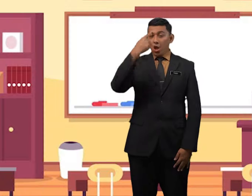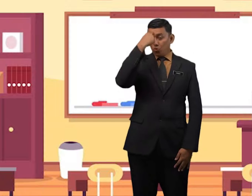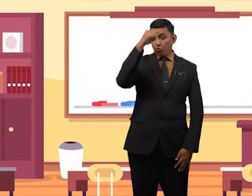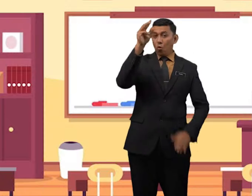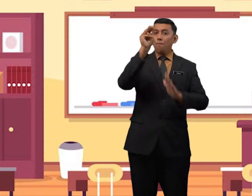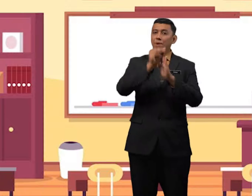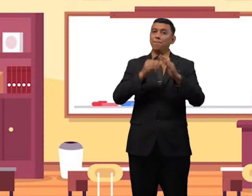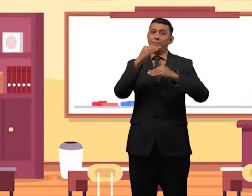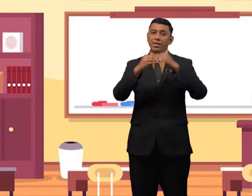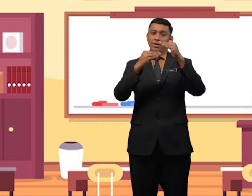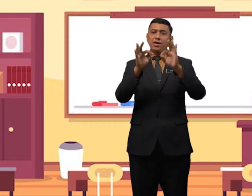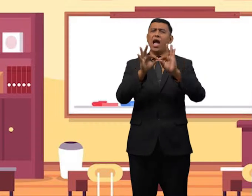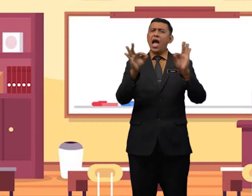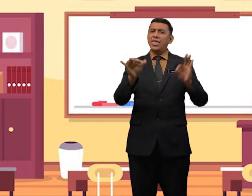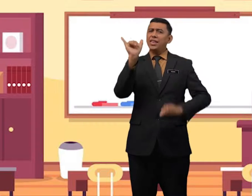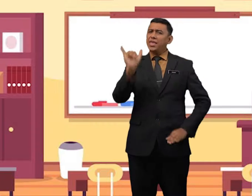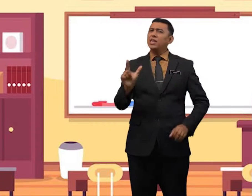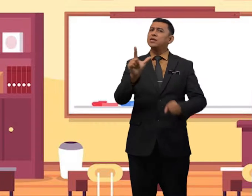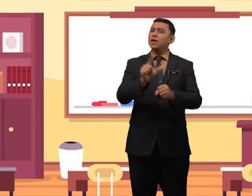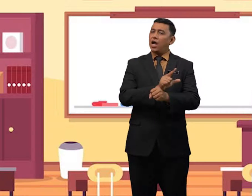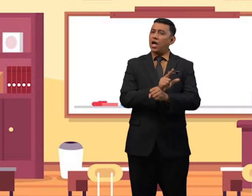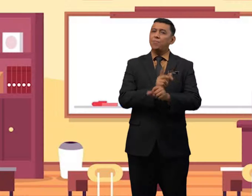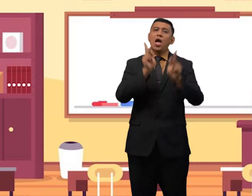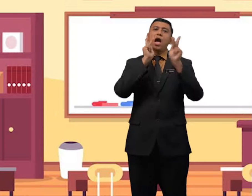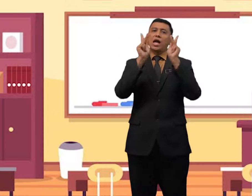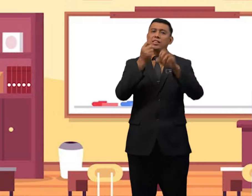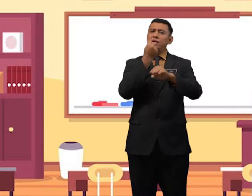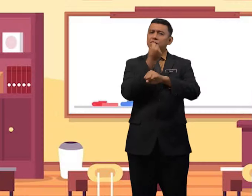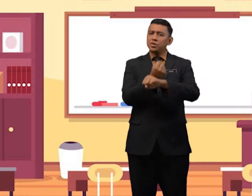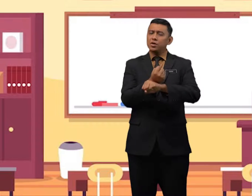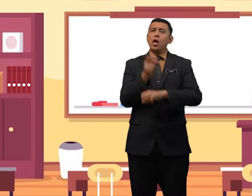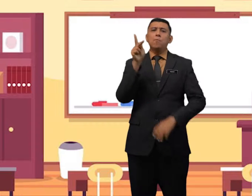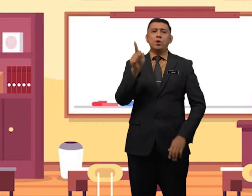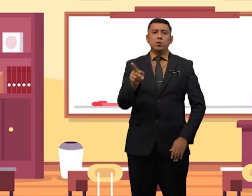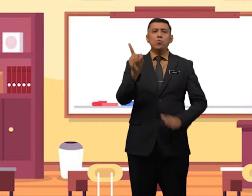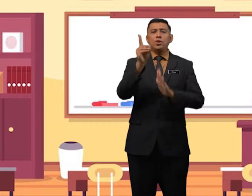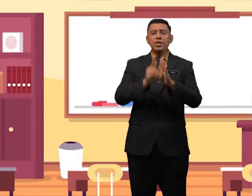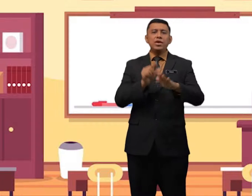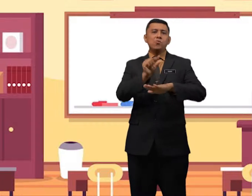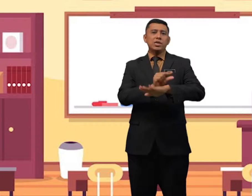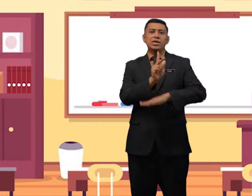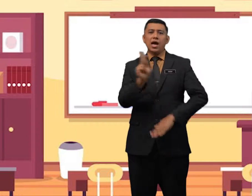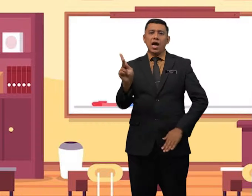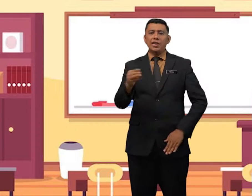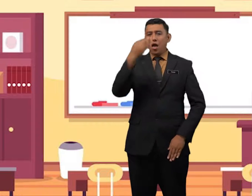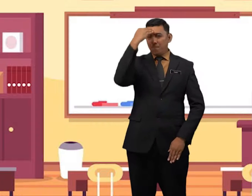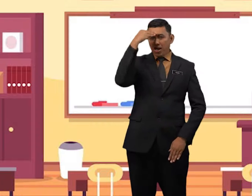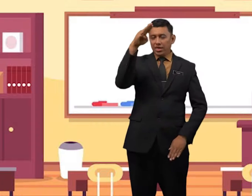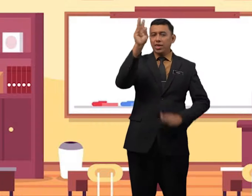untuk membina ayat yang lengkap, kata kerja perlu digunakan bagi